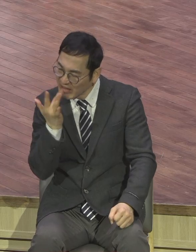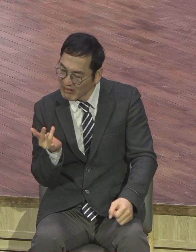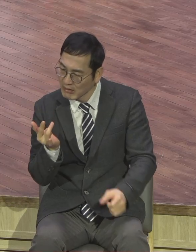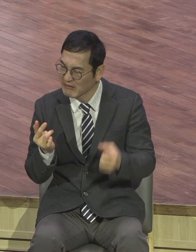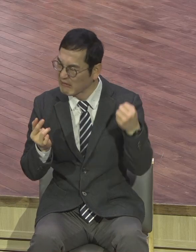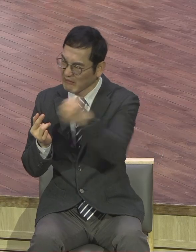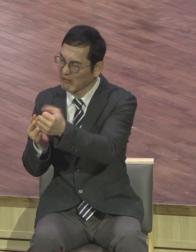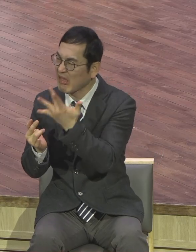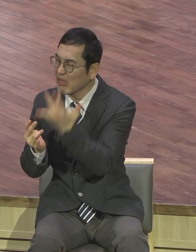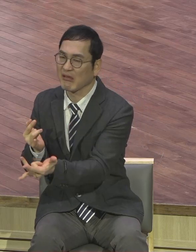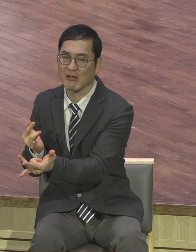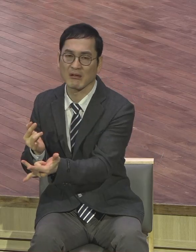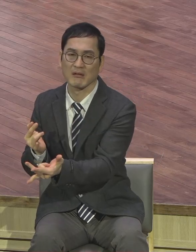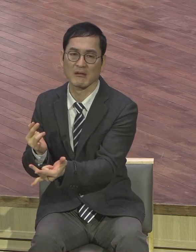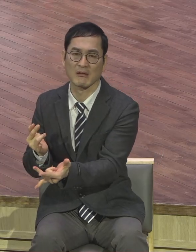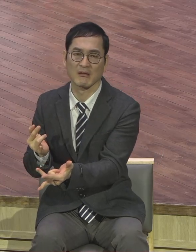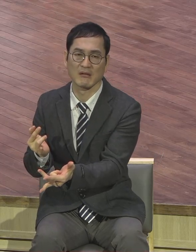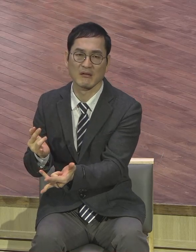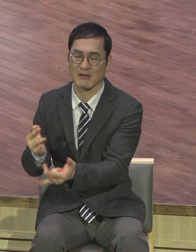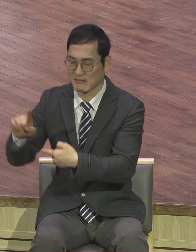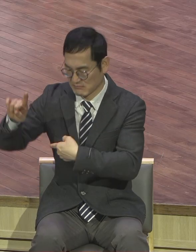상대가 하는 대로 보복해 주겠다는 것입니다.